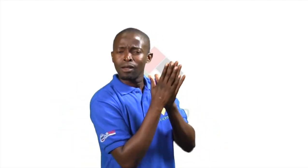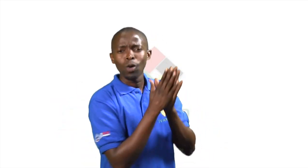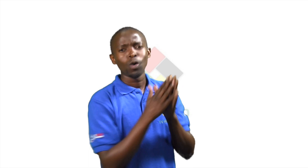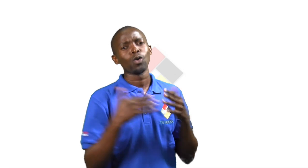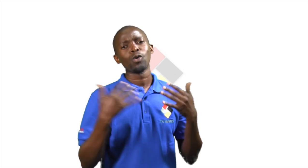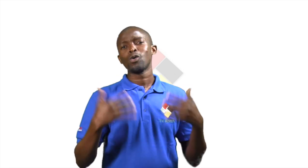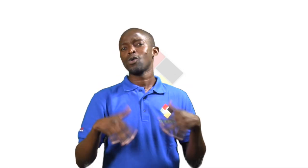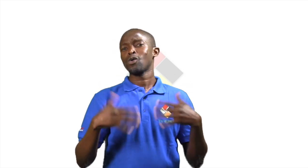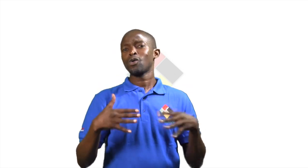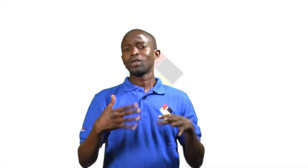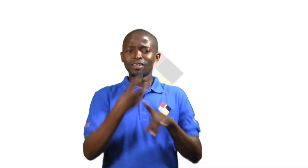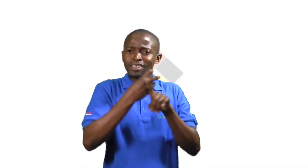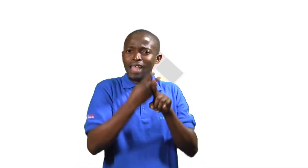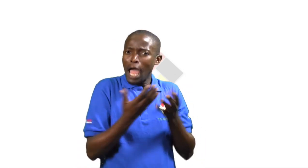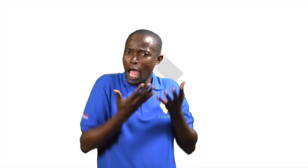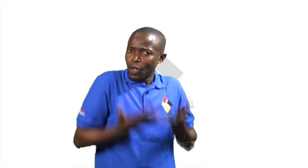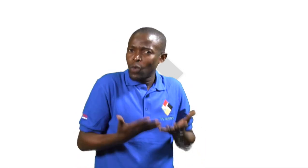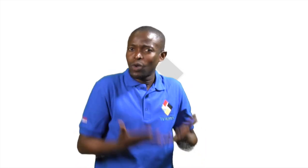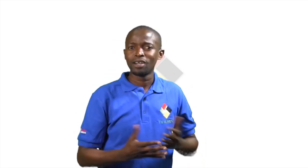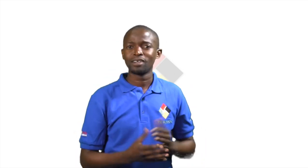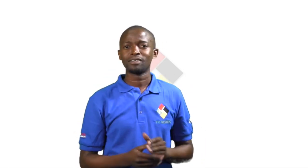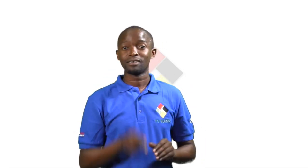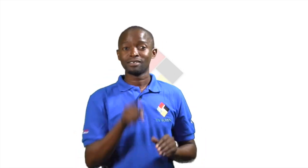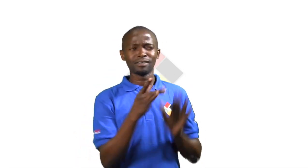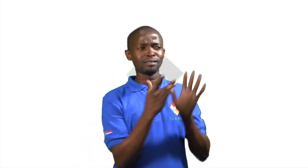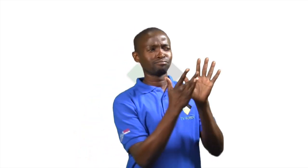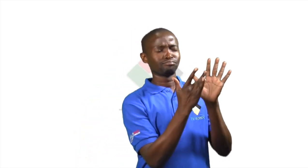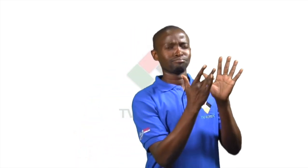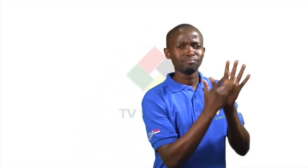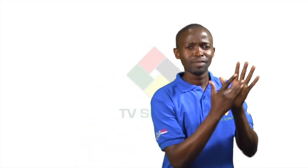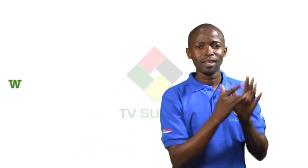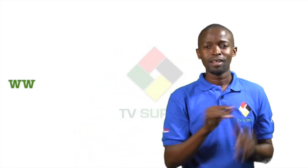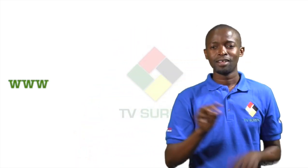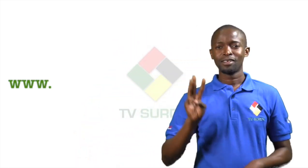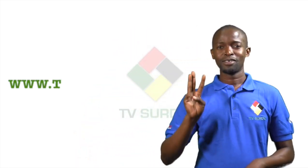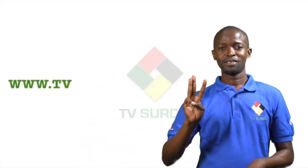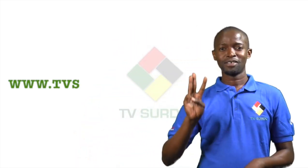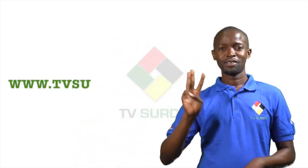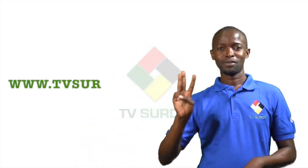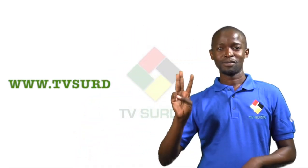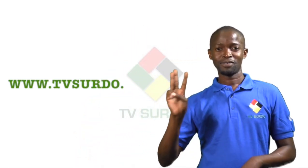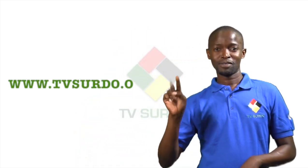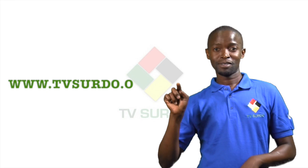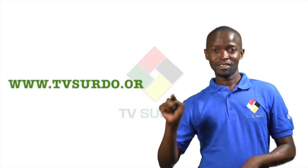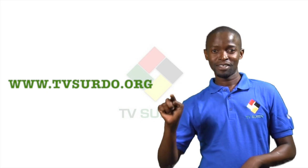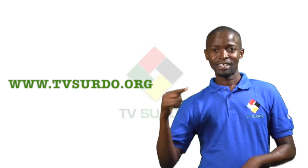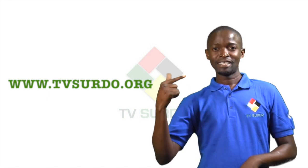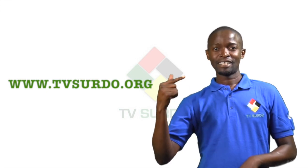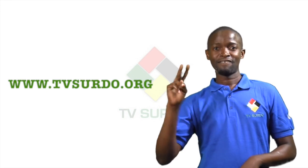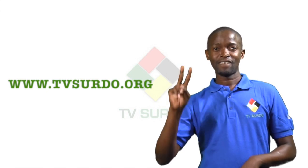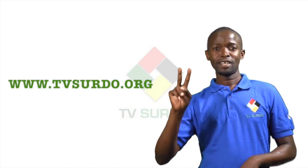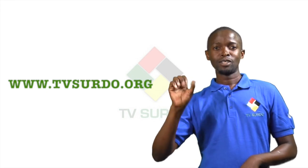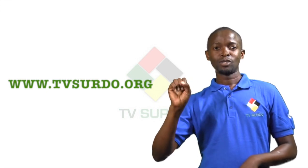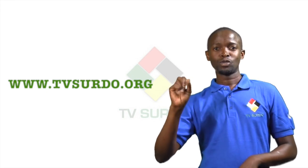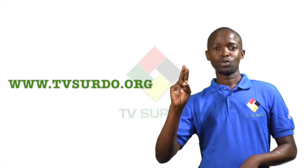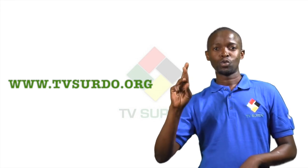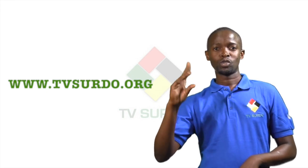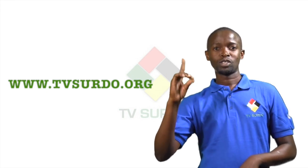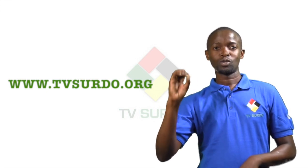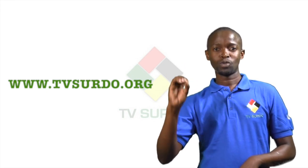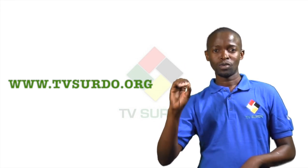Está curioso? Experimente agora! Aceda já! www.tvsurdo.org